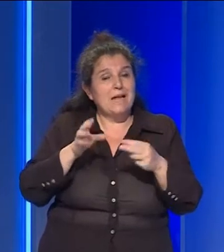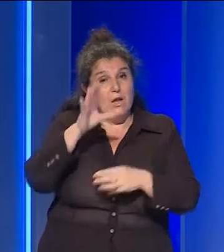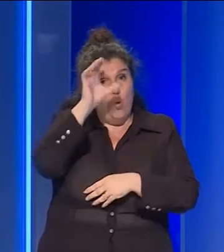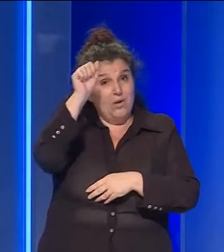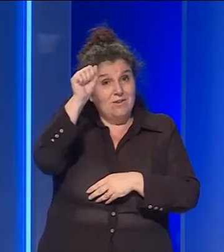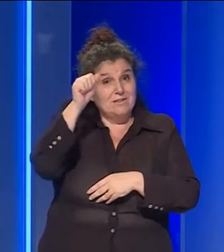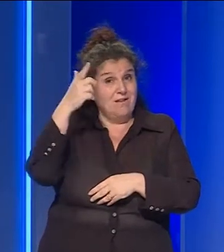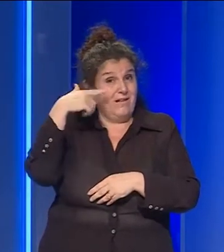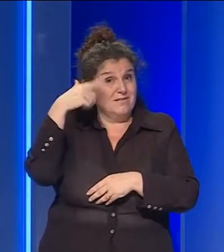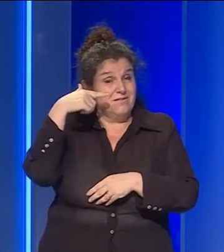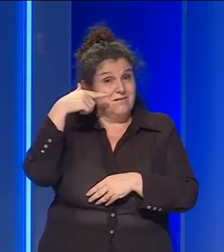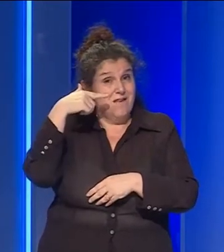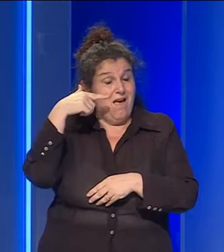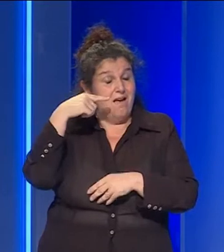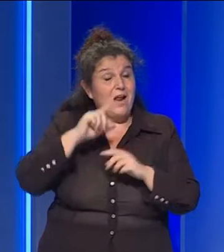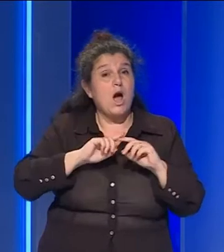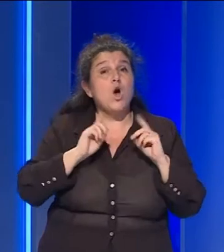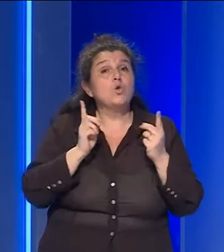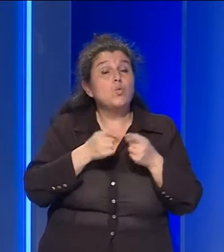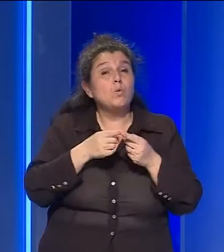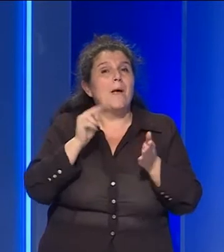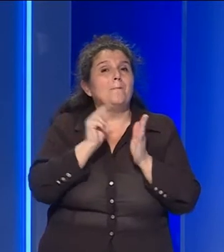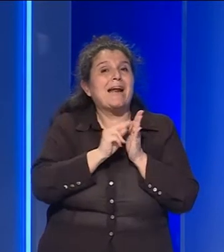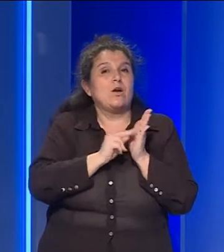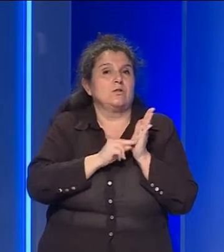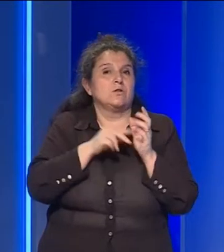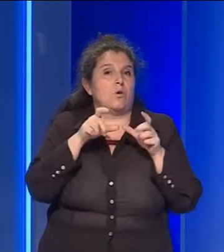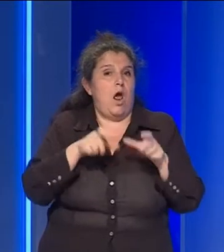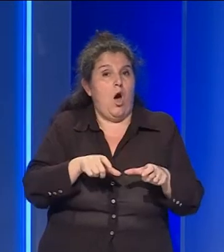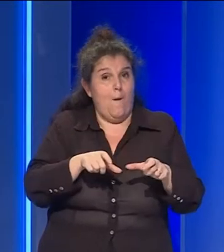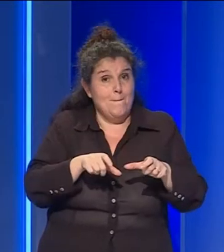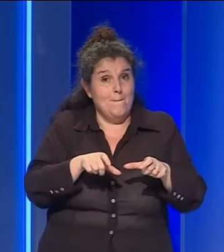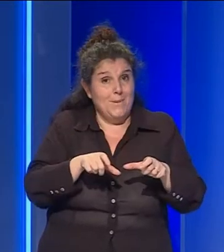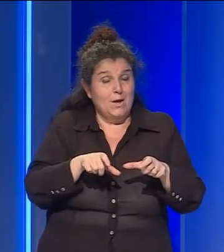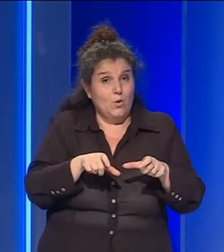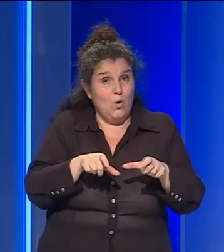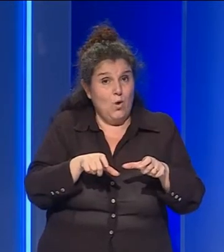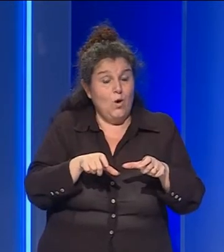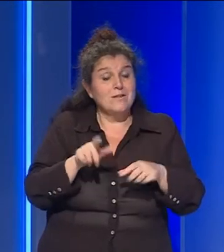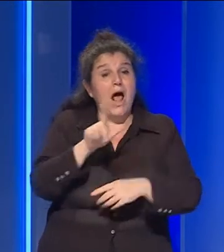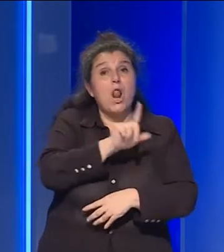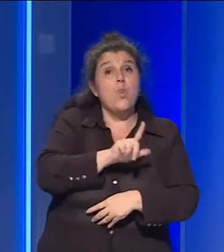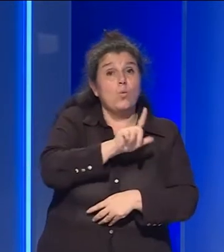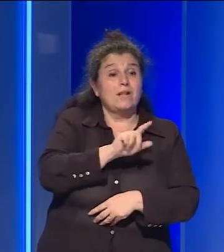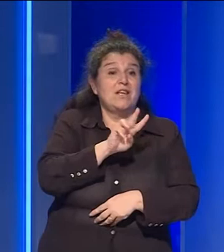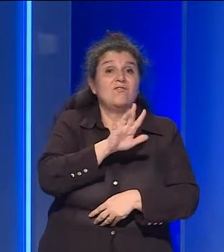universitaria senese saranno tutte a prenotazione obbligatoria. Dal lunedì